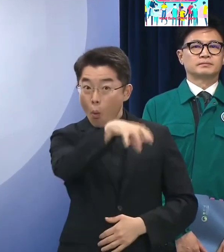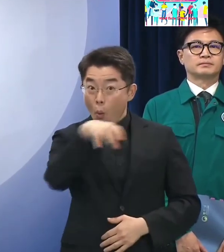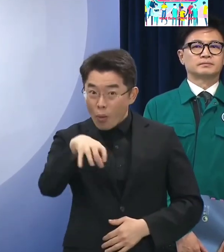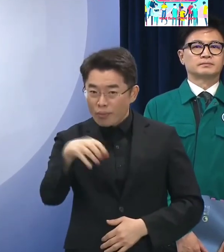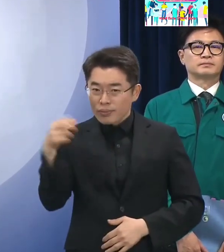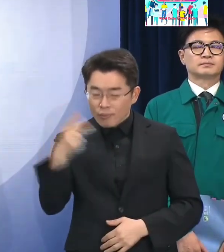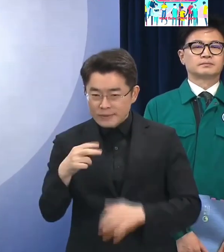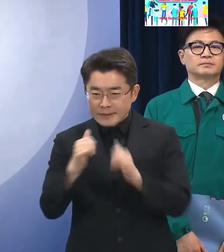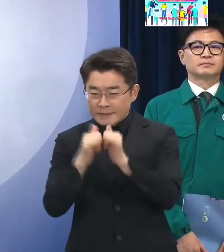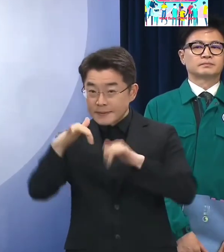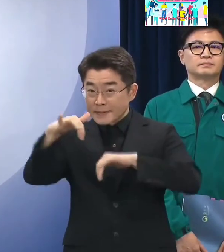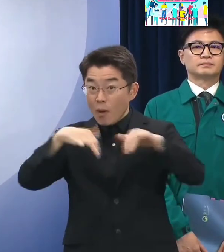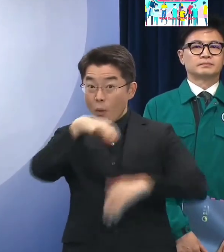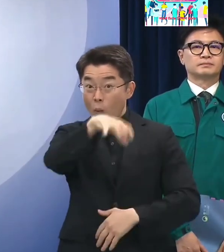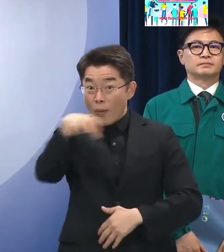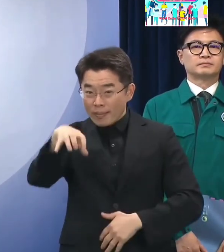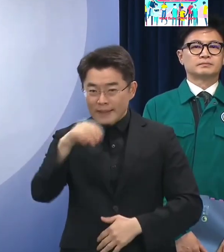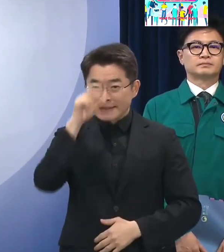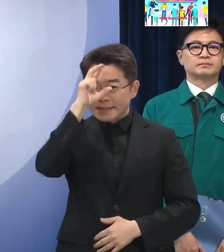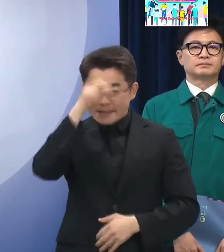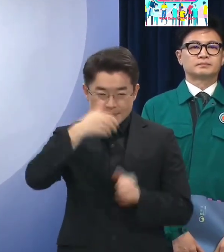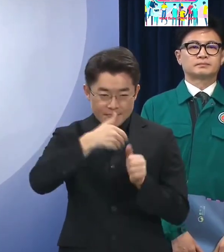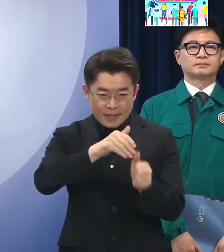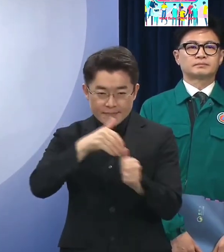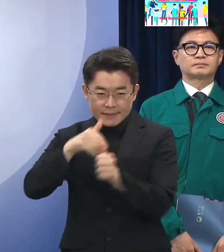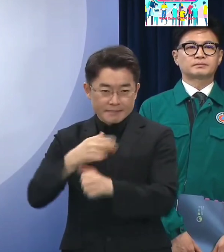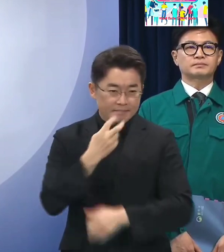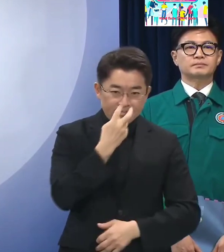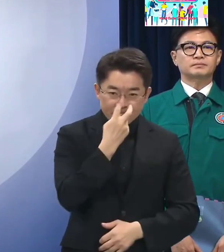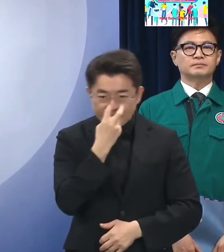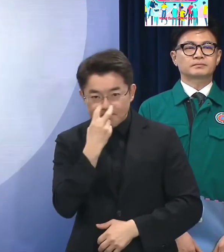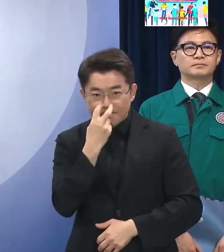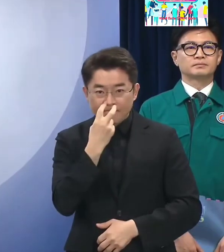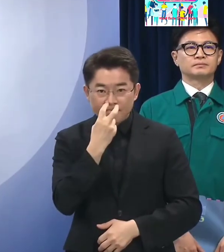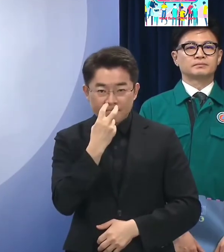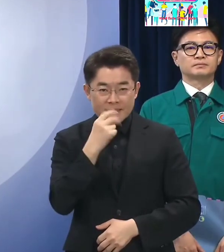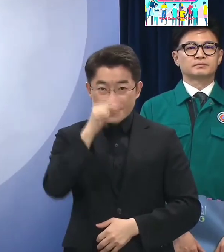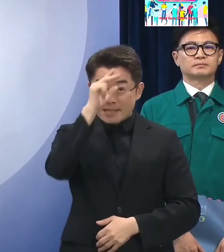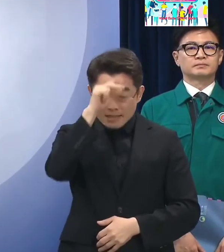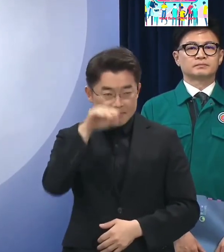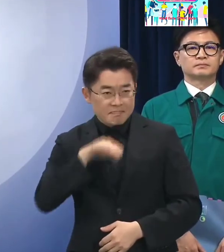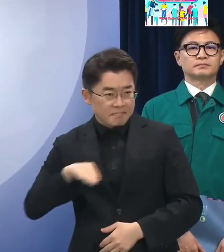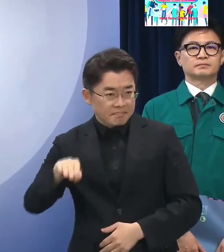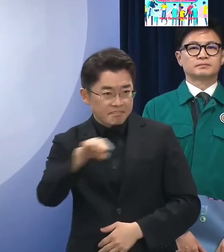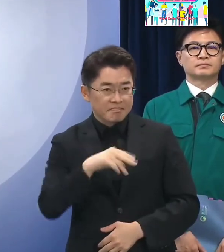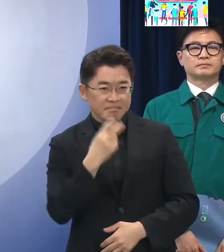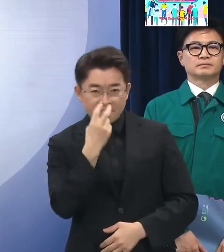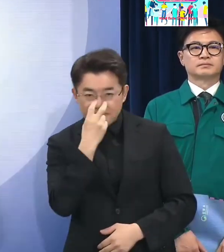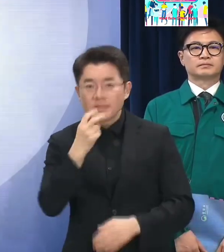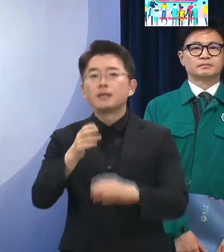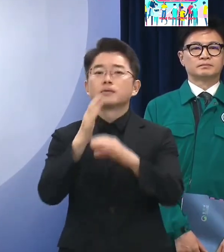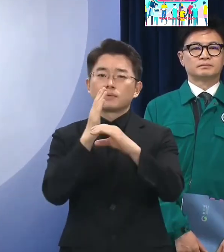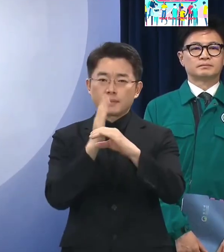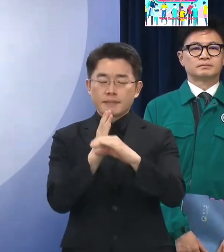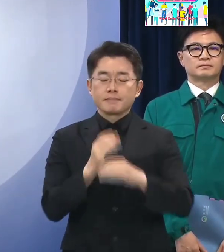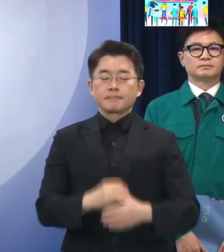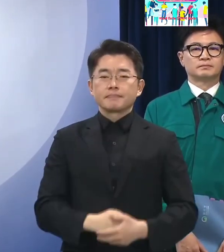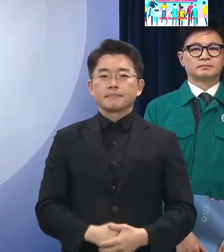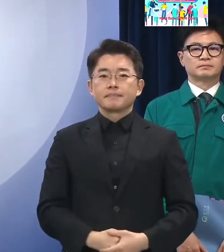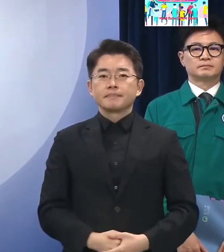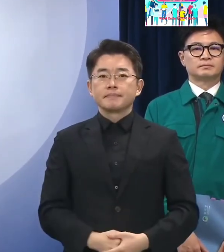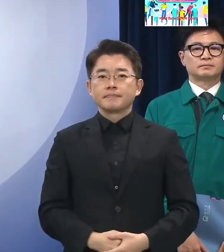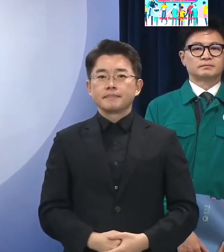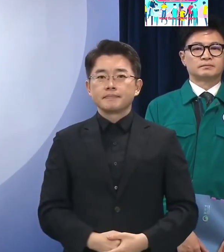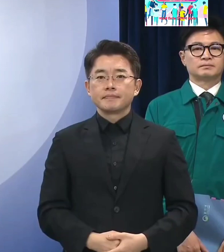시설 등을 중심으로 경찰력을 집중 배치하고 경계와 순찰 활동을 대폭 강화하고